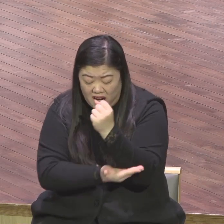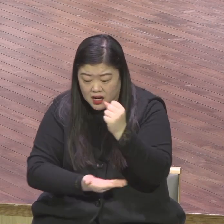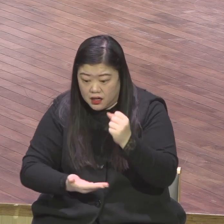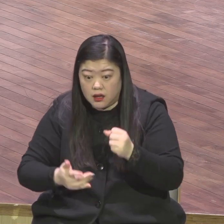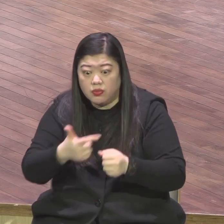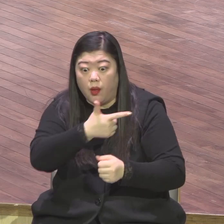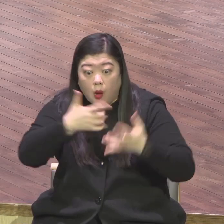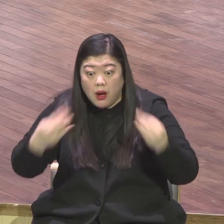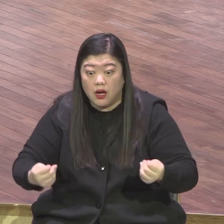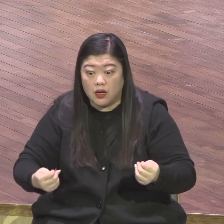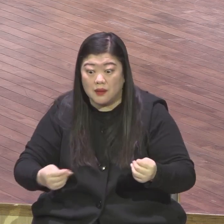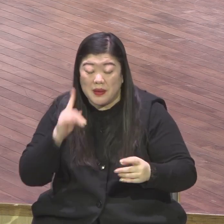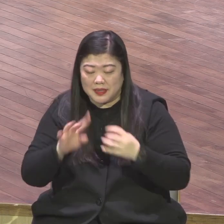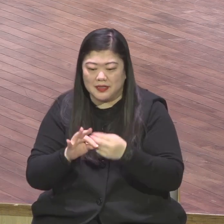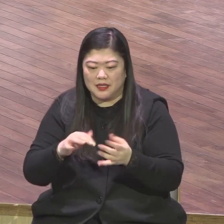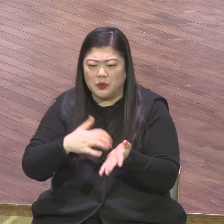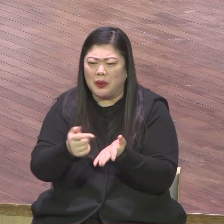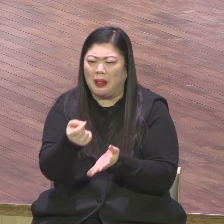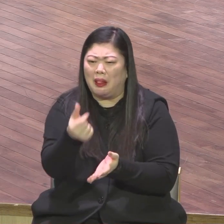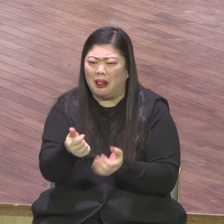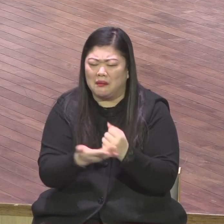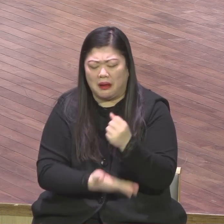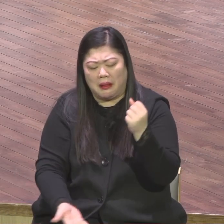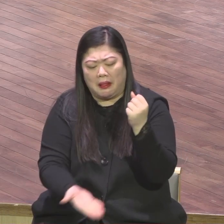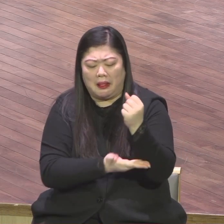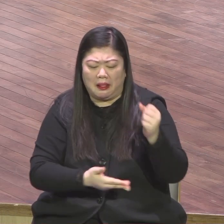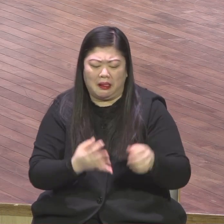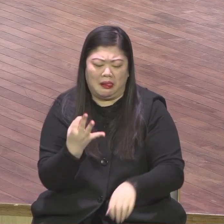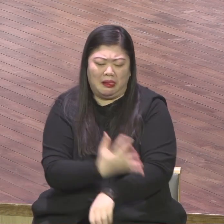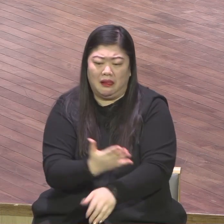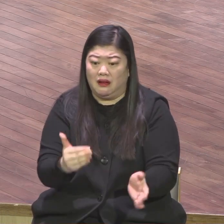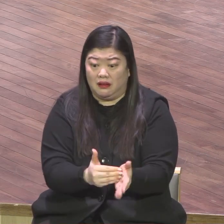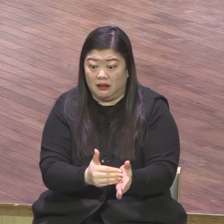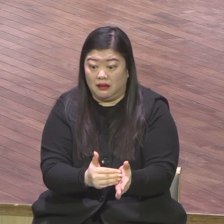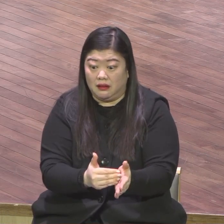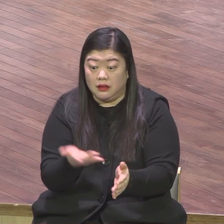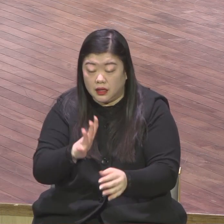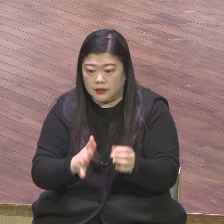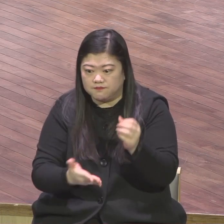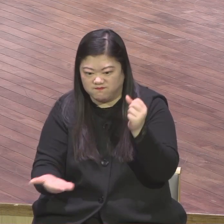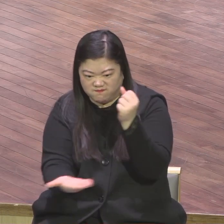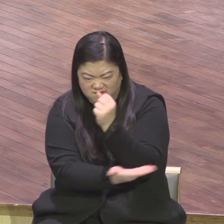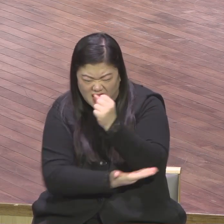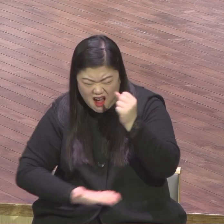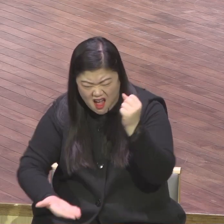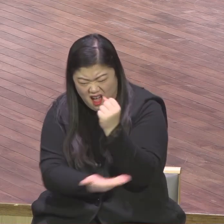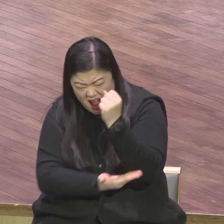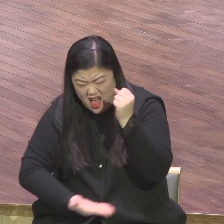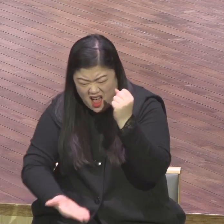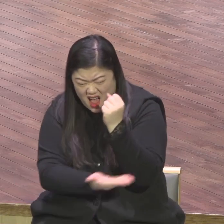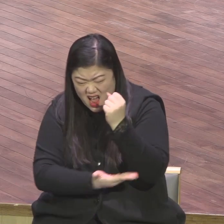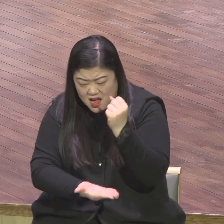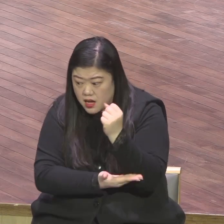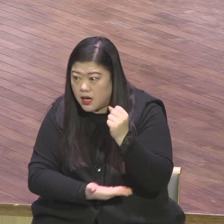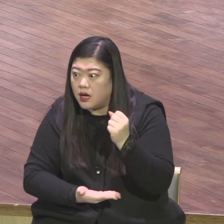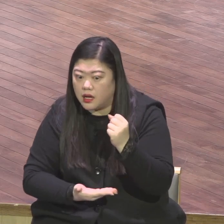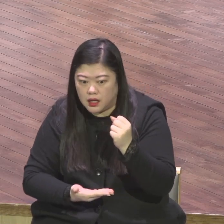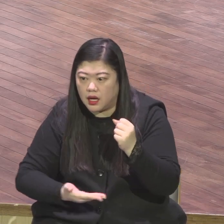추수가 너무너무 잘 돼가지고 추수 하고 있는데 벌써 시뿌리는 정도로